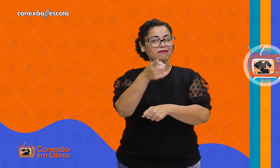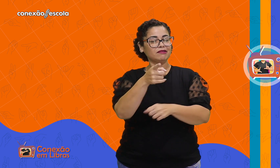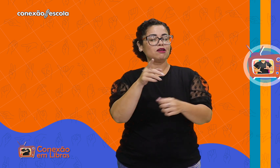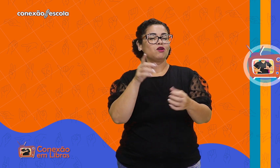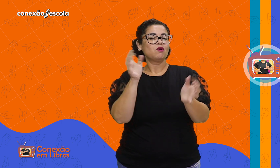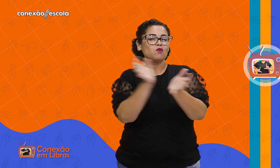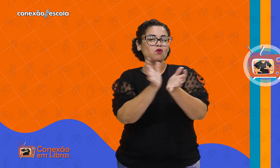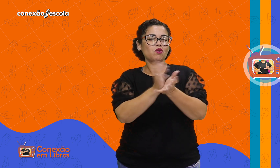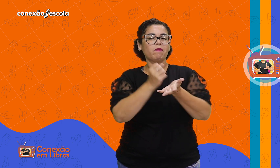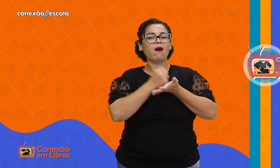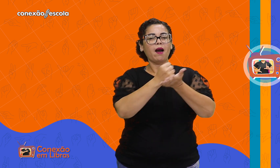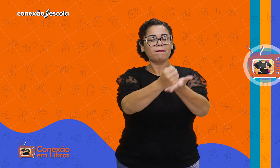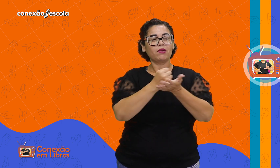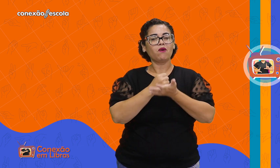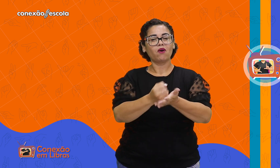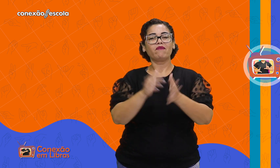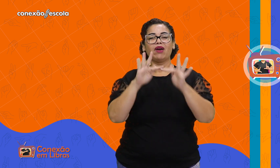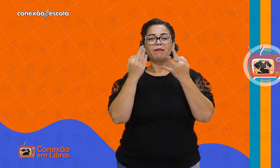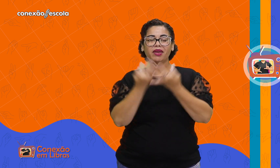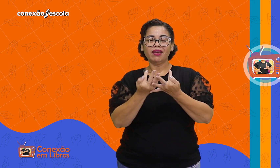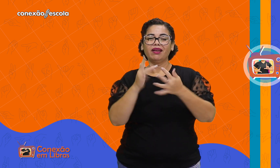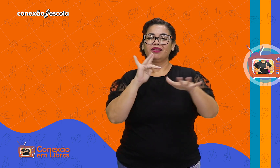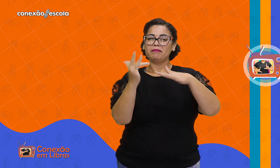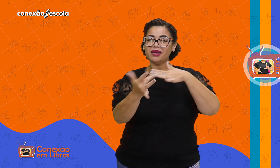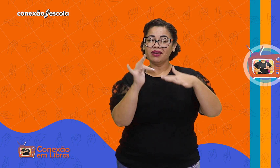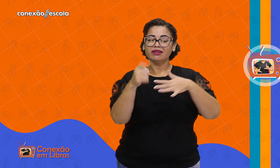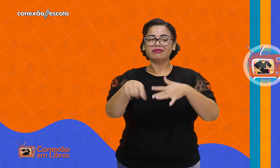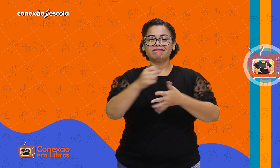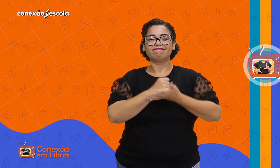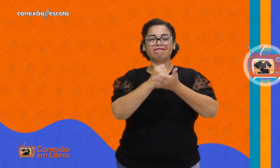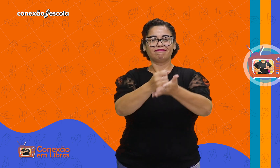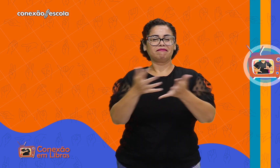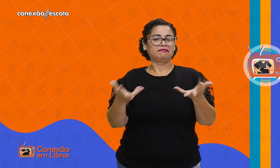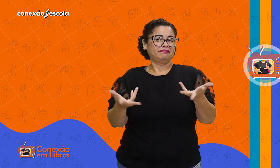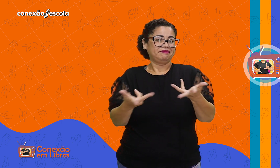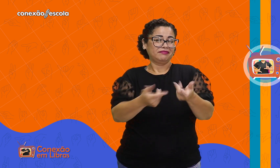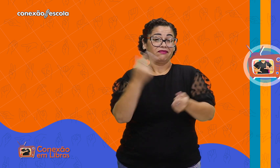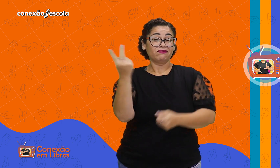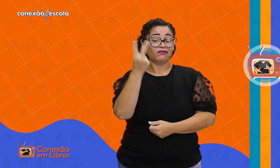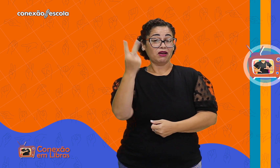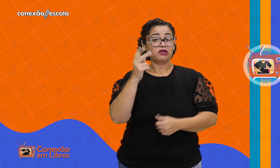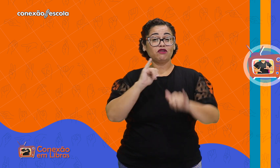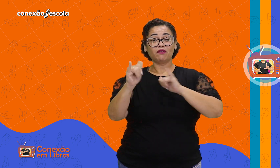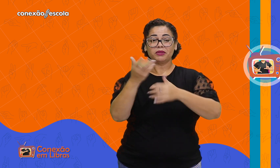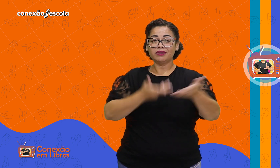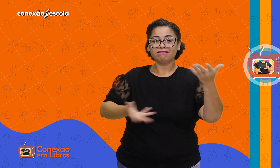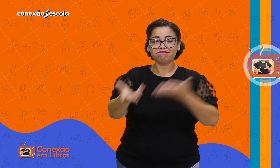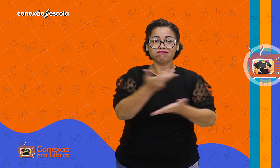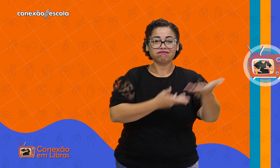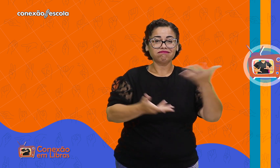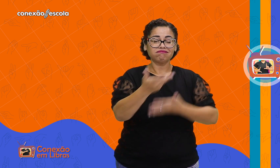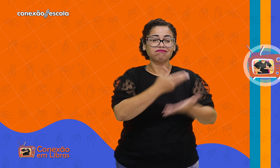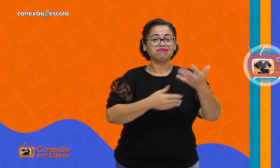Participar de grupos online de apoio à família de pessoas autistas pode ser uma fonte valiosa de informações e